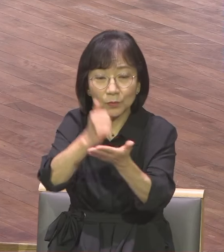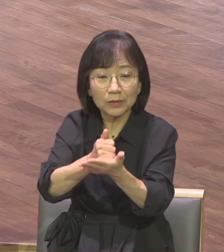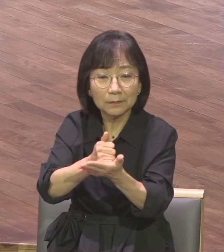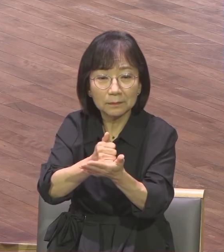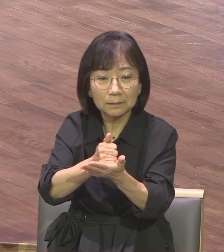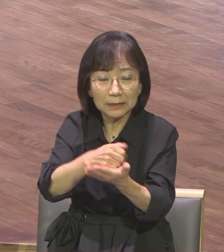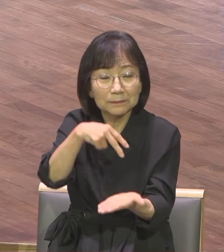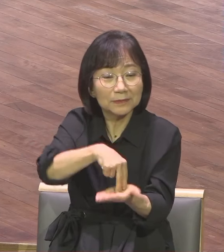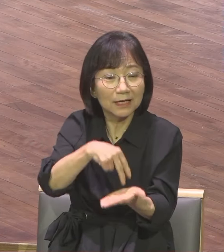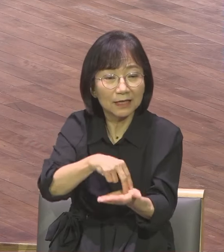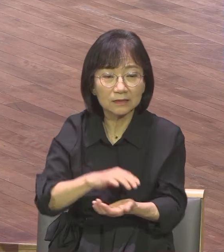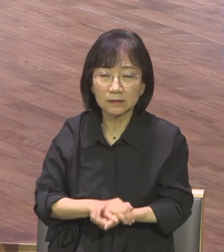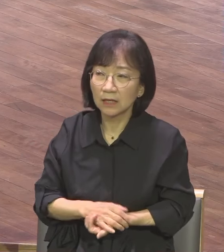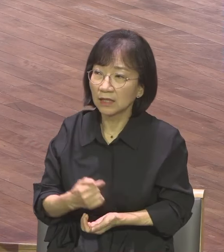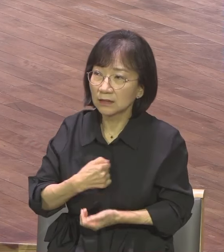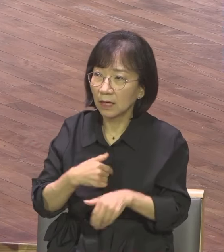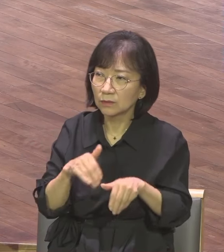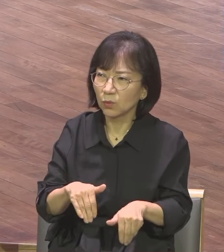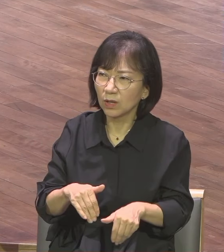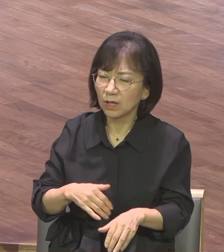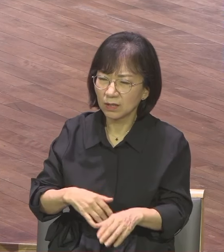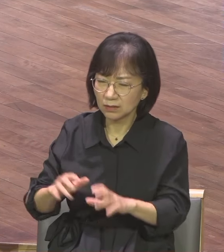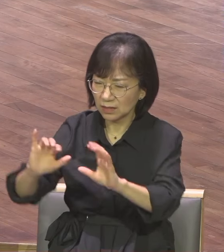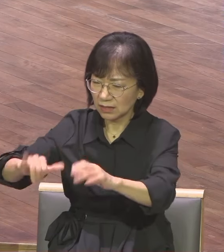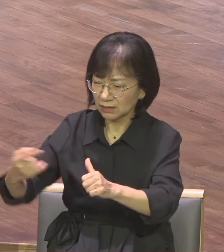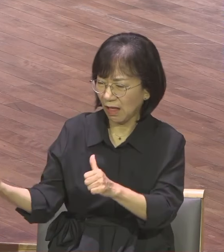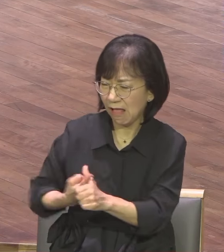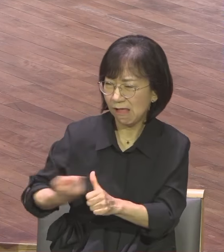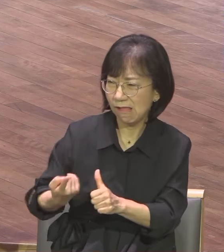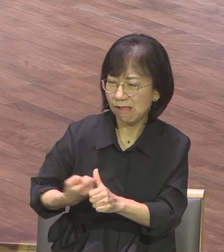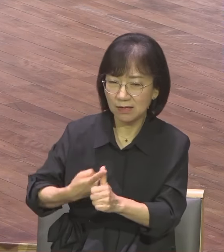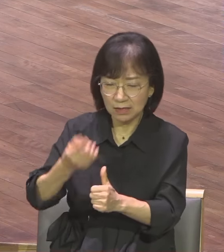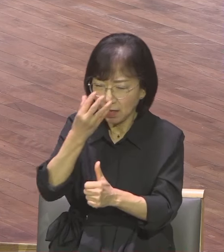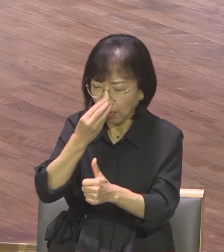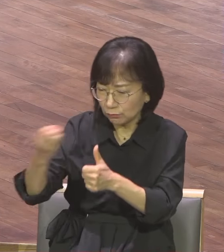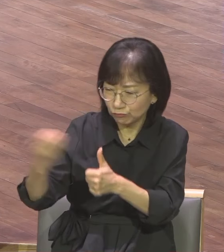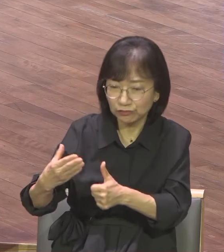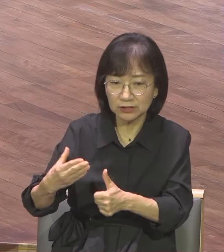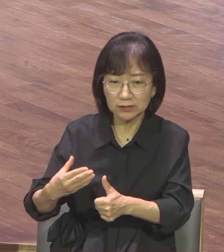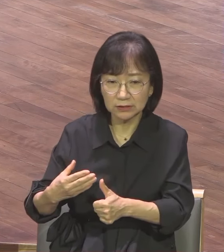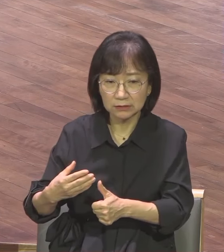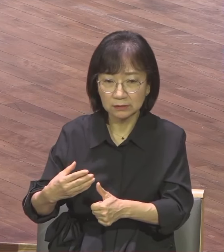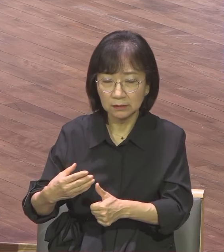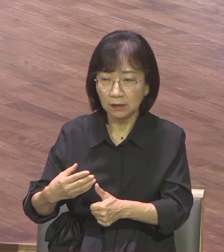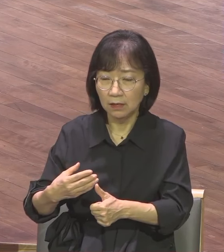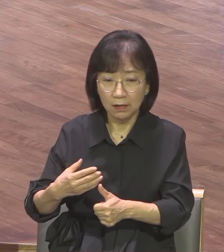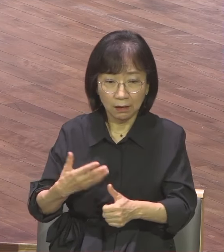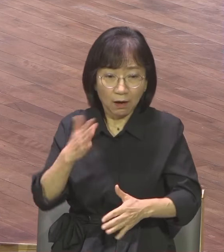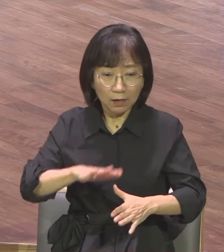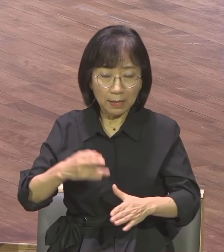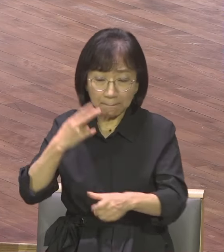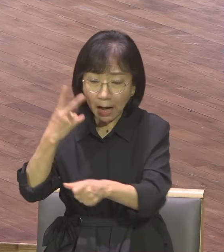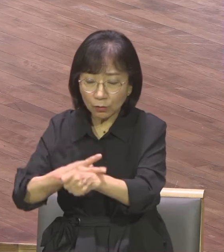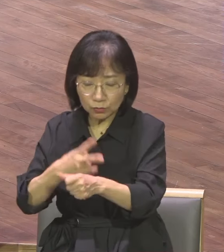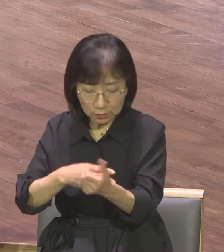세상은 노예라고 짐승으로 여기는데 바울의 편지는 너는 하나님의 자녀야